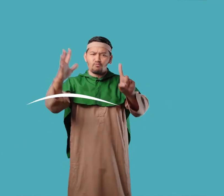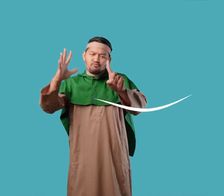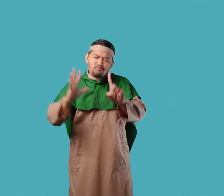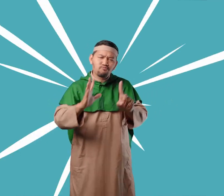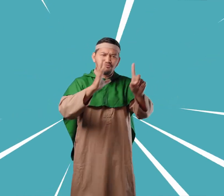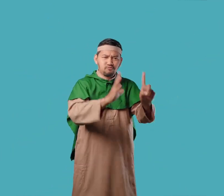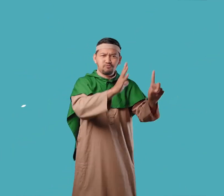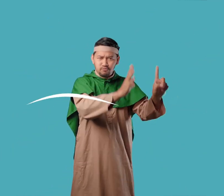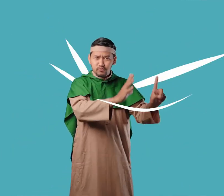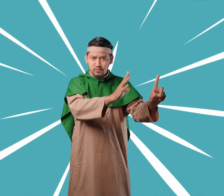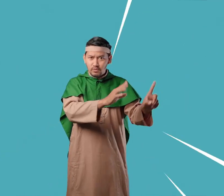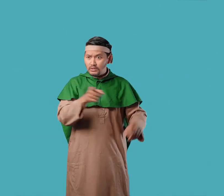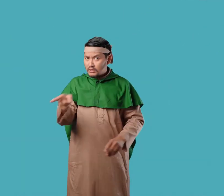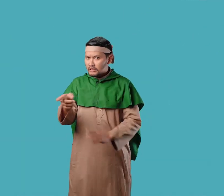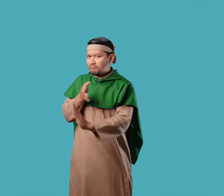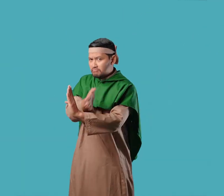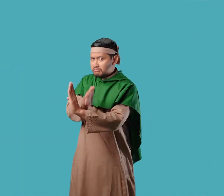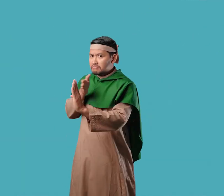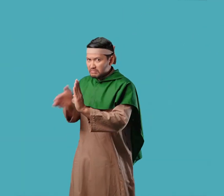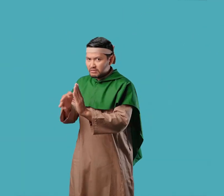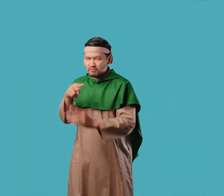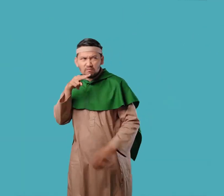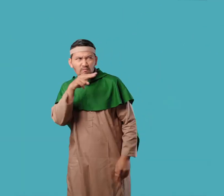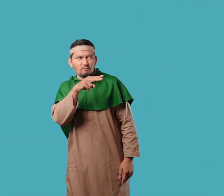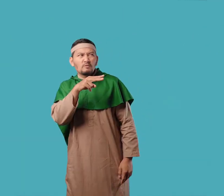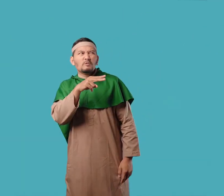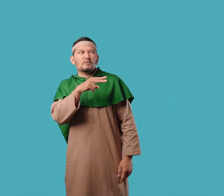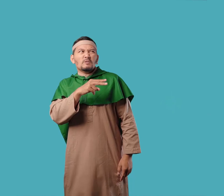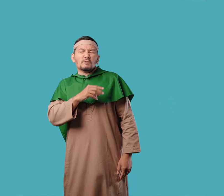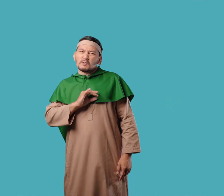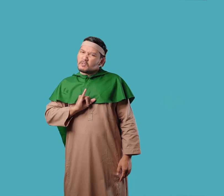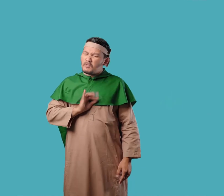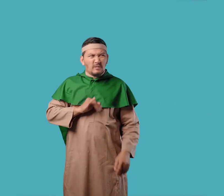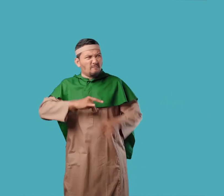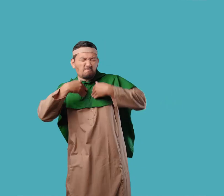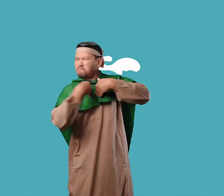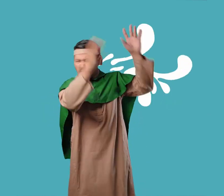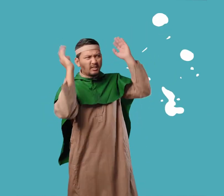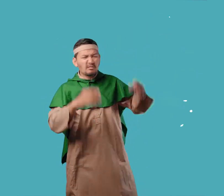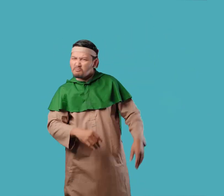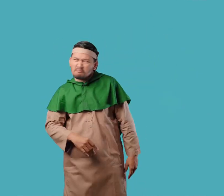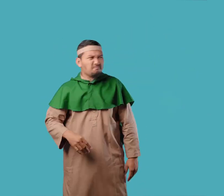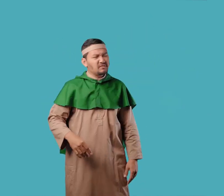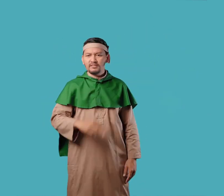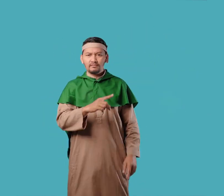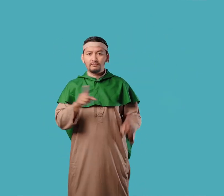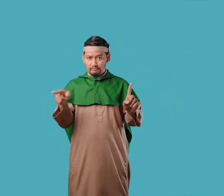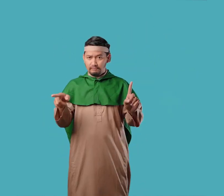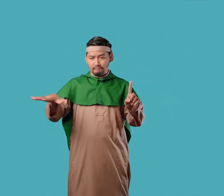banyak pengikut Namun sebagian yang lain semakin membenci Nabi Isa Akhirnya mereka berencana membunuh